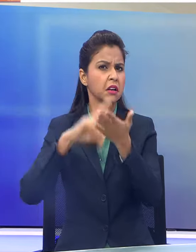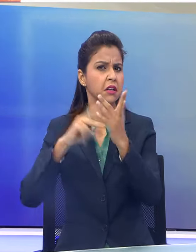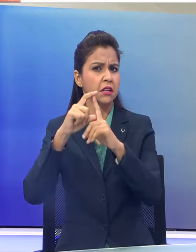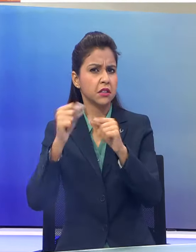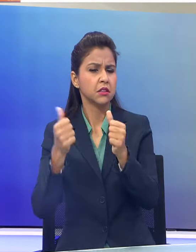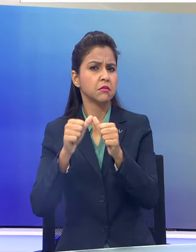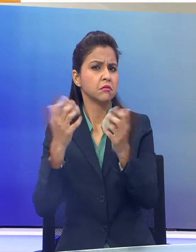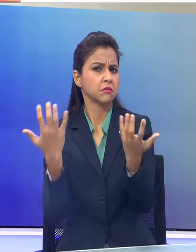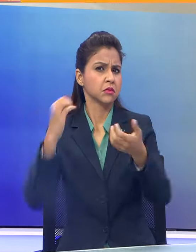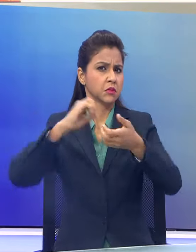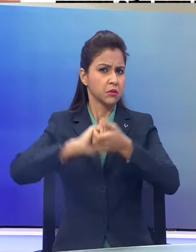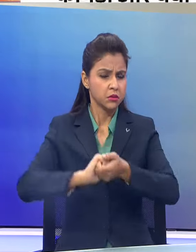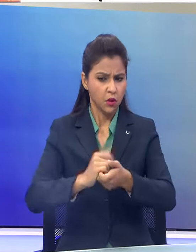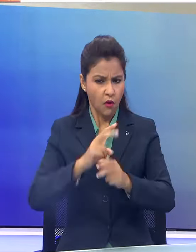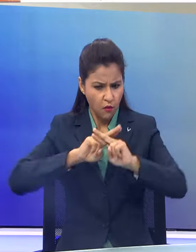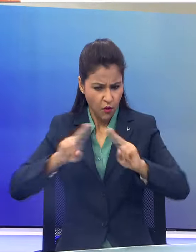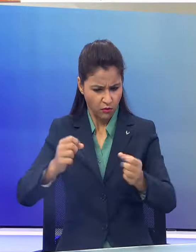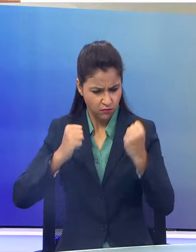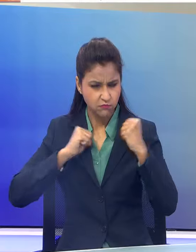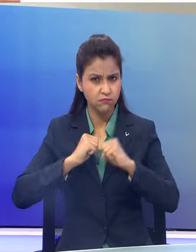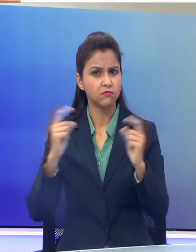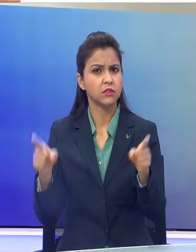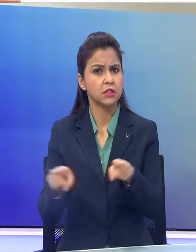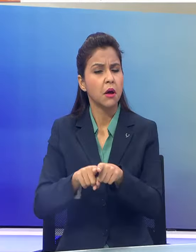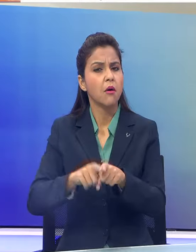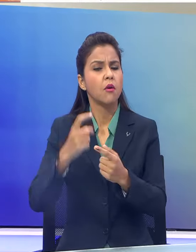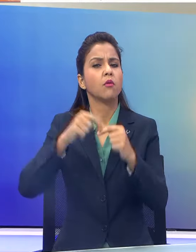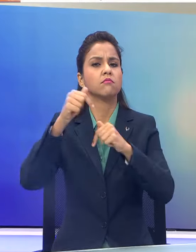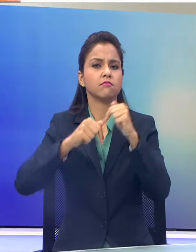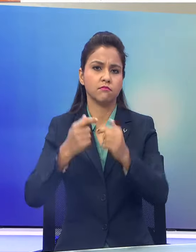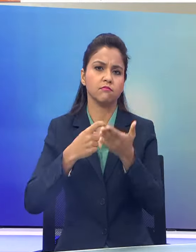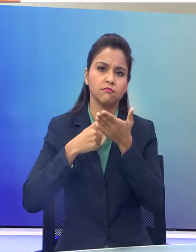के प्रत्याशों के समर्थन में मतदाताओं से वोट अपील करेंगे